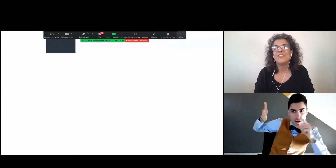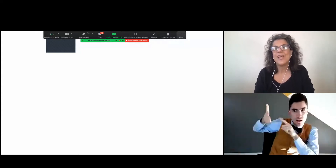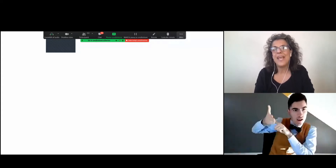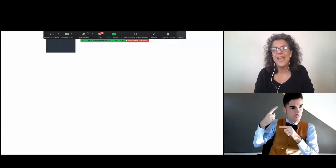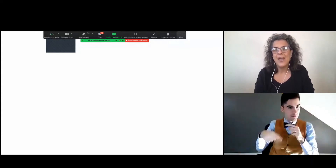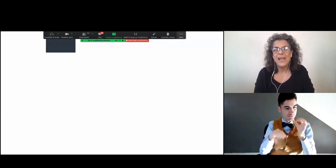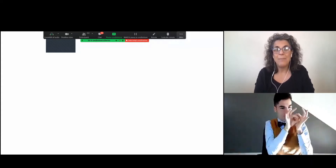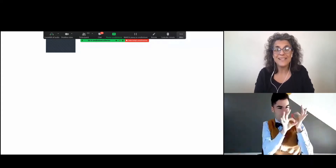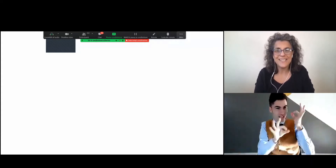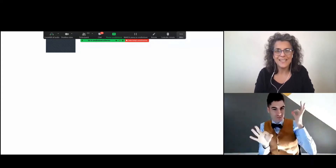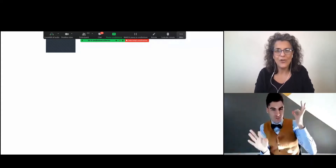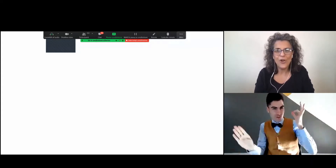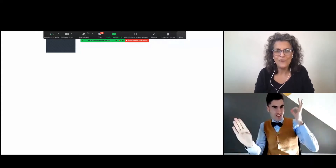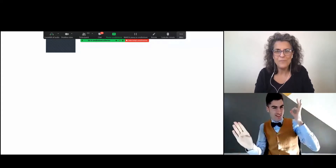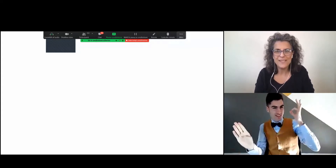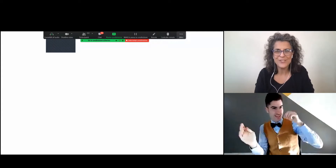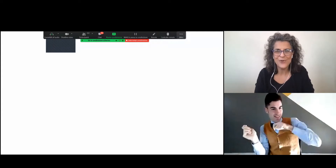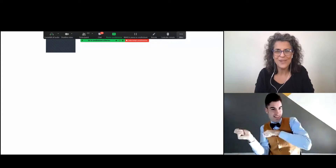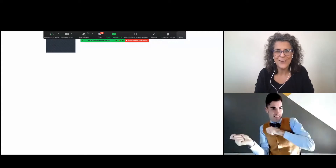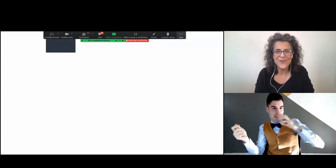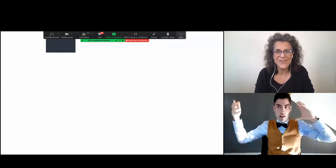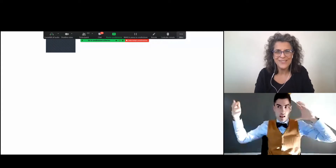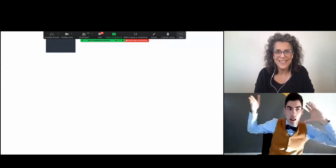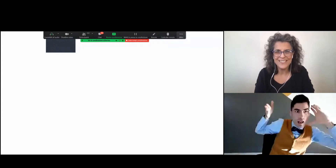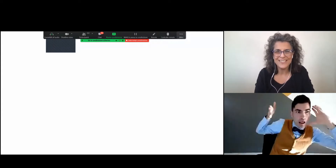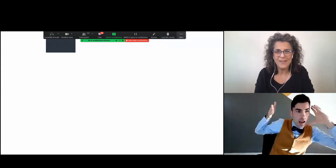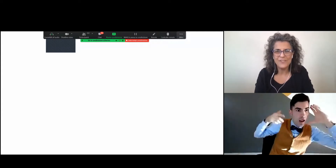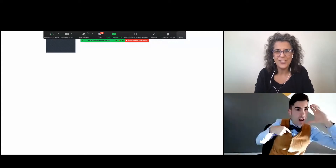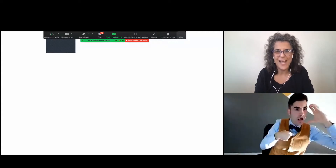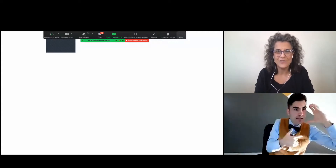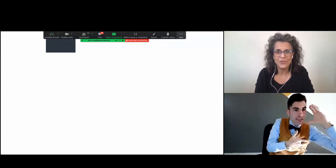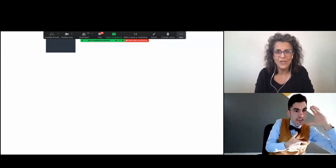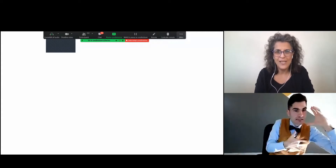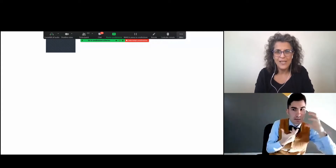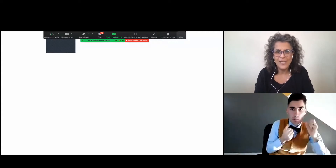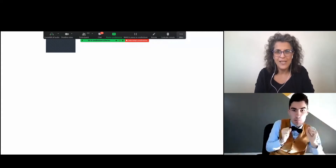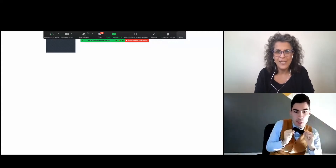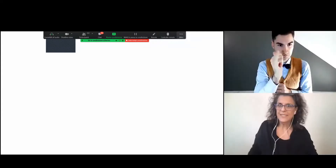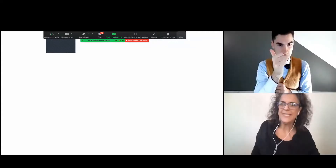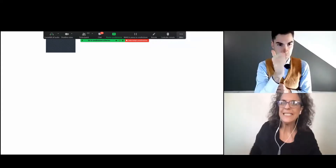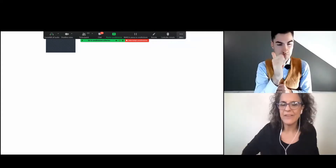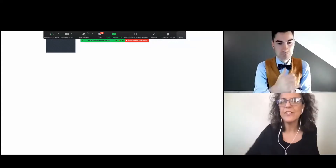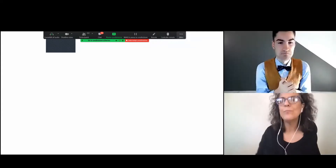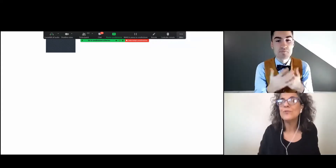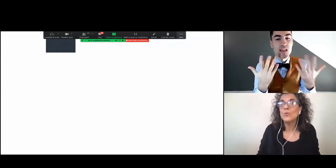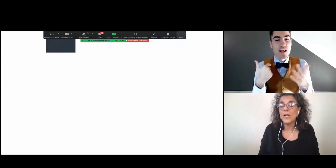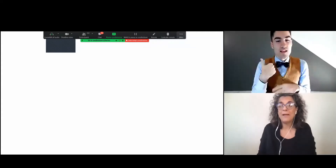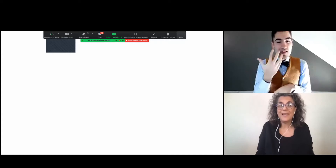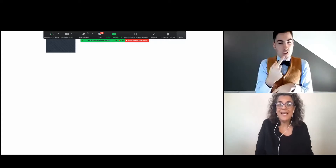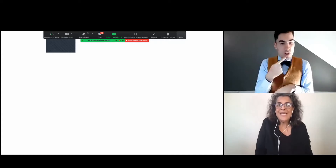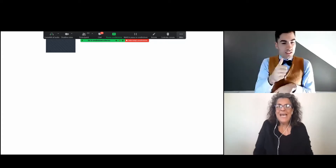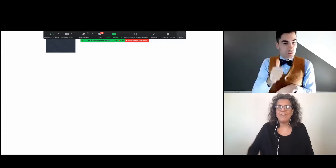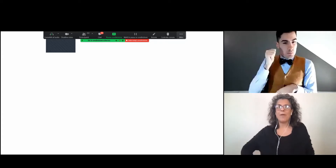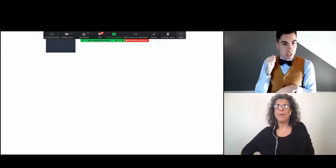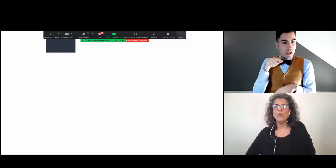c'è la mazza da golf, il bastone, no? Che si sta avvicinando. si è arrivato al punto in cui la